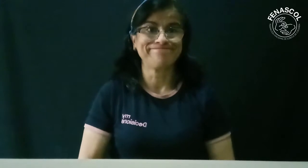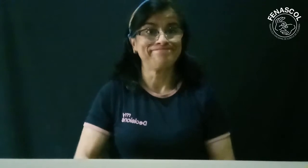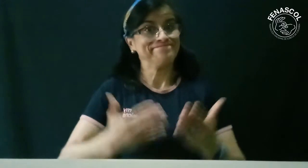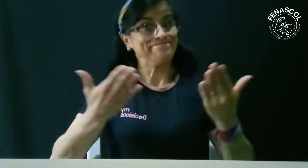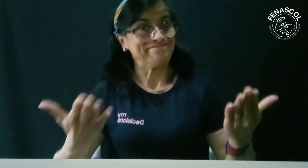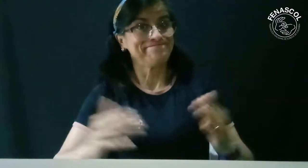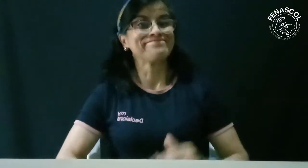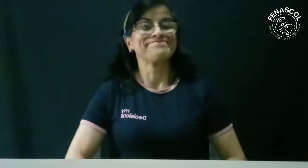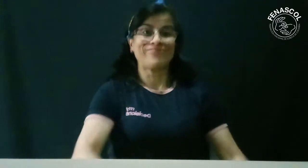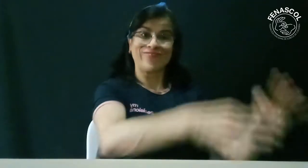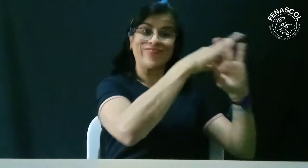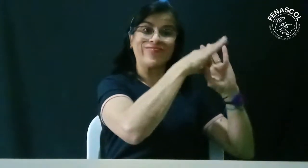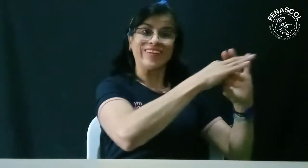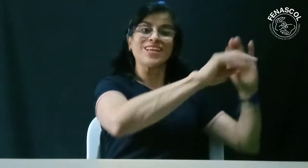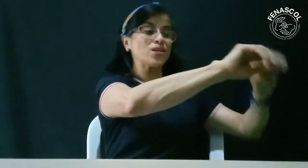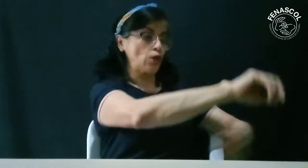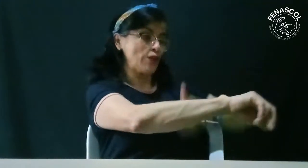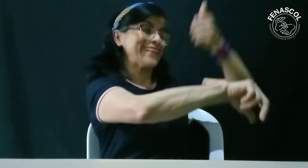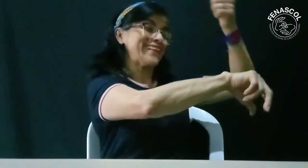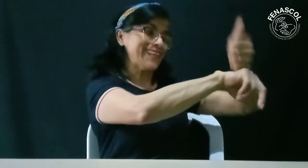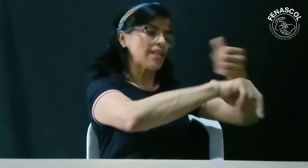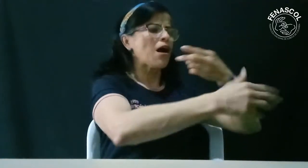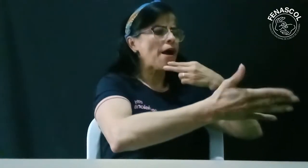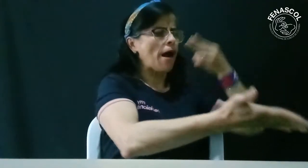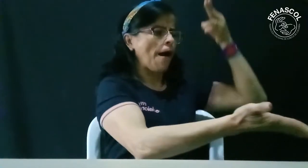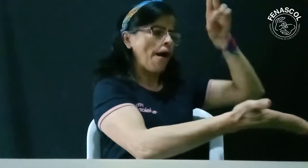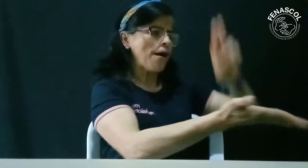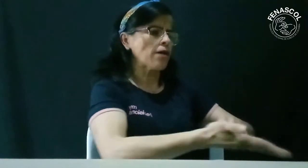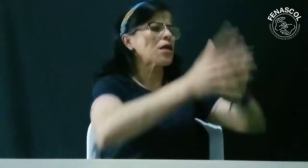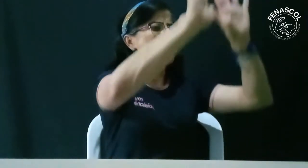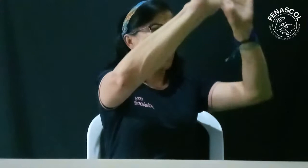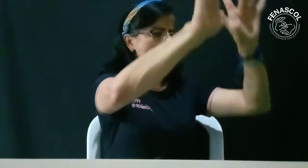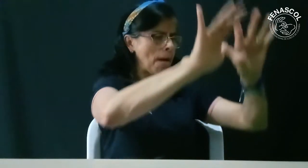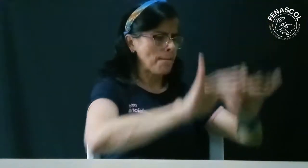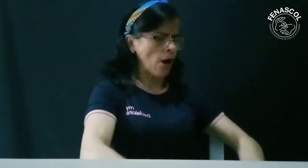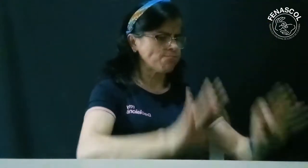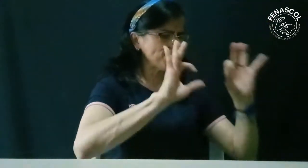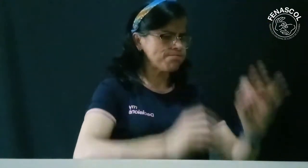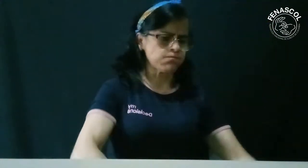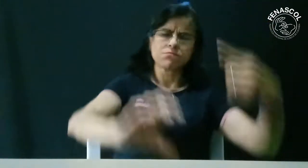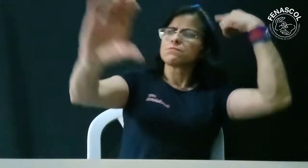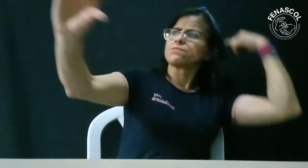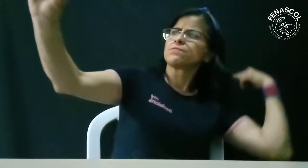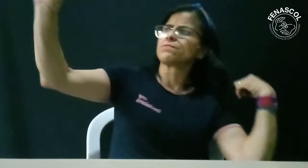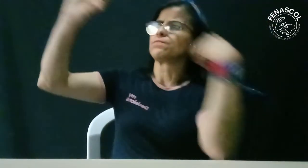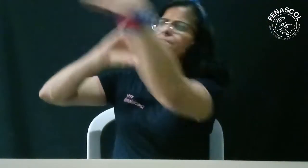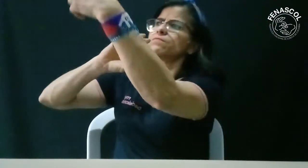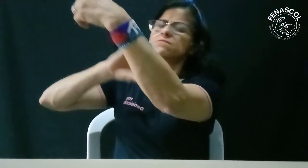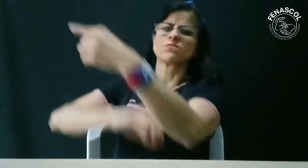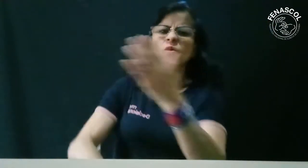Bueno, desde la dirección de FENASCOL se realizó un oficio y fue enviado el día 7 de mayo